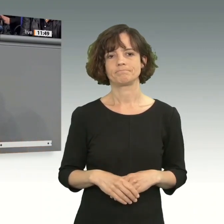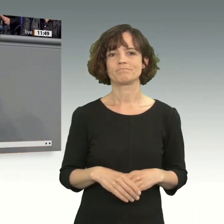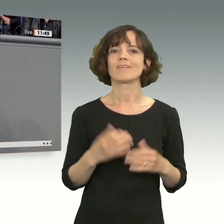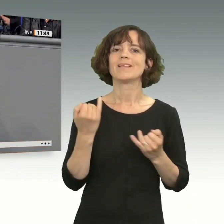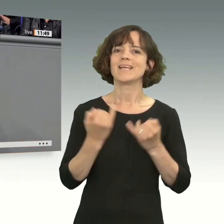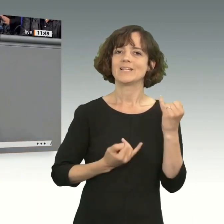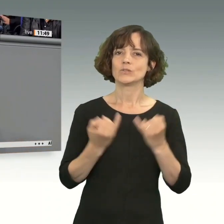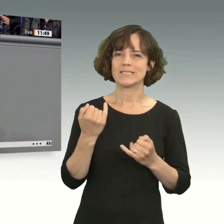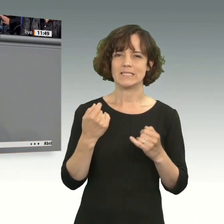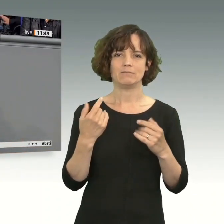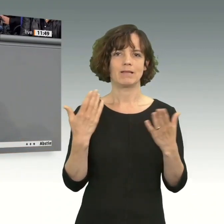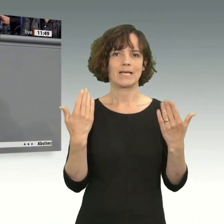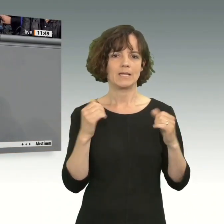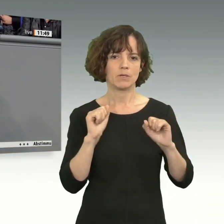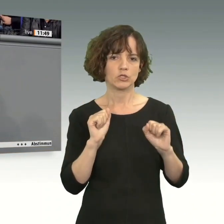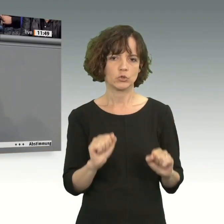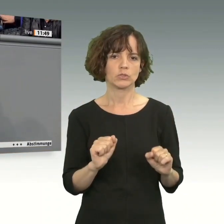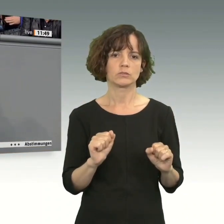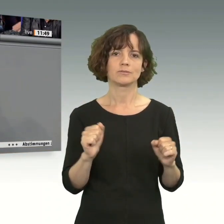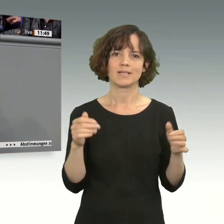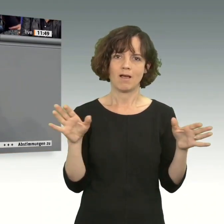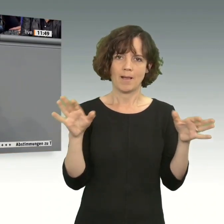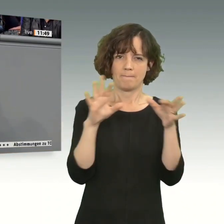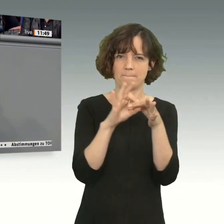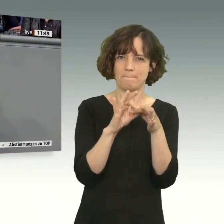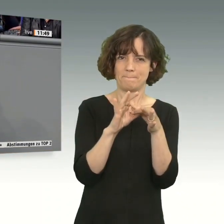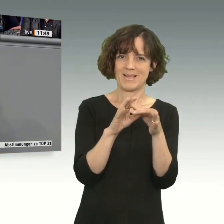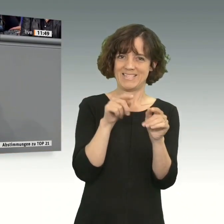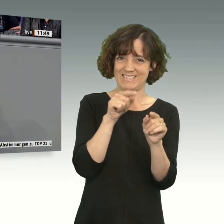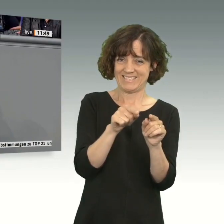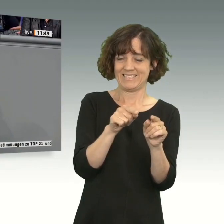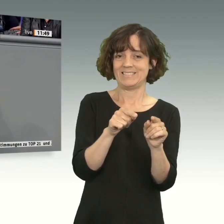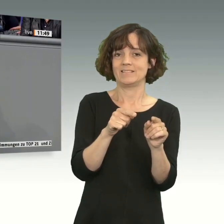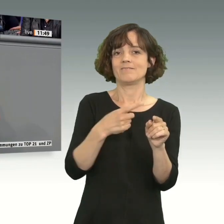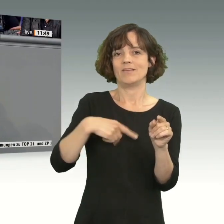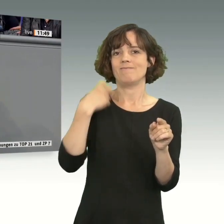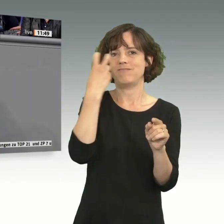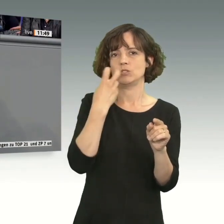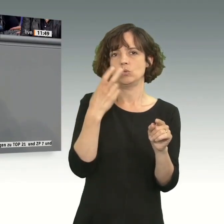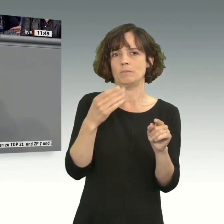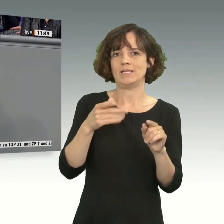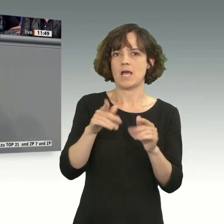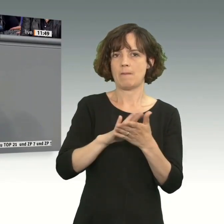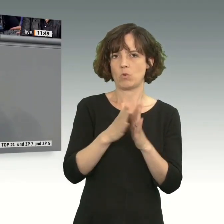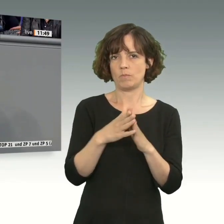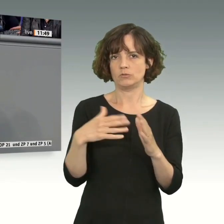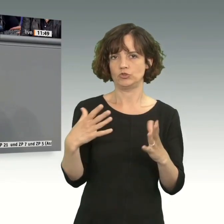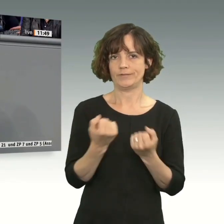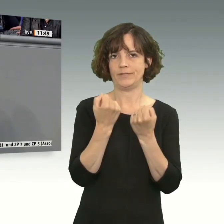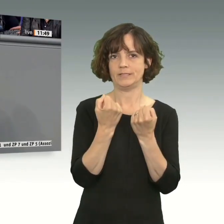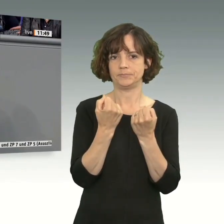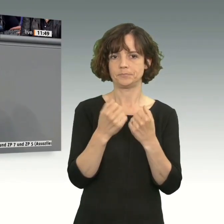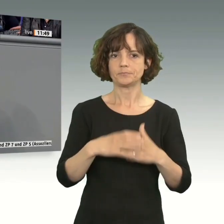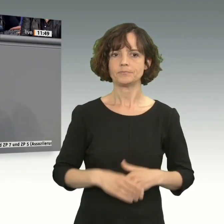Industrie und Klimaschutz zusammenzubringen, ist das, was wir mit diesem Abkommen versuchen. Und